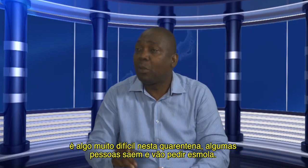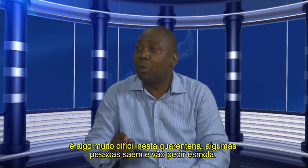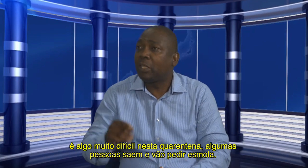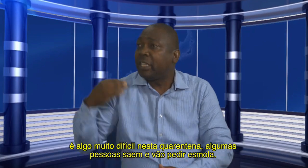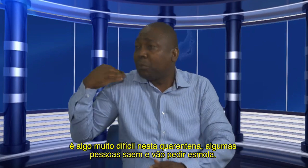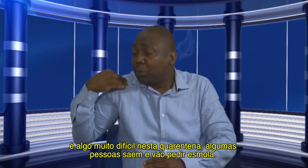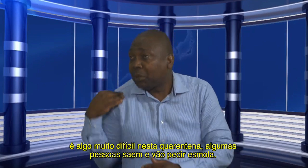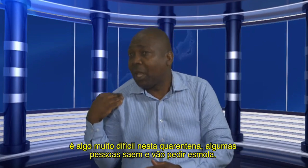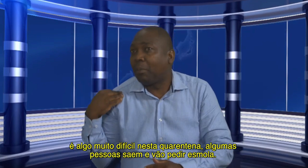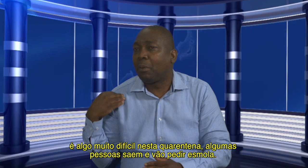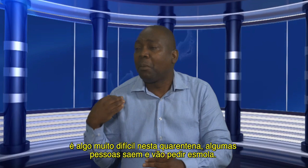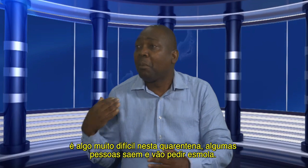na necessidade.